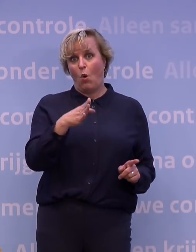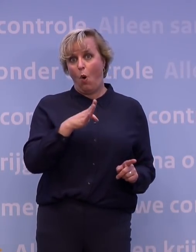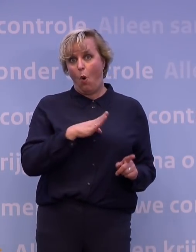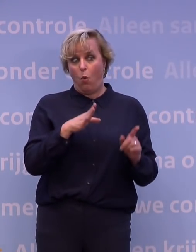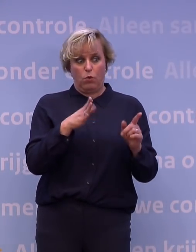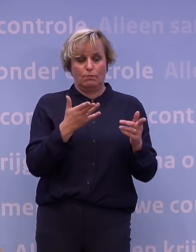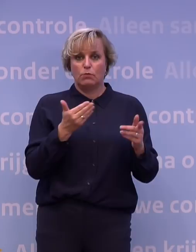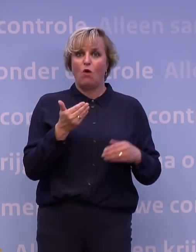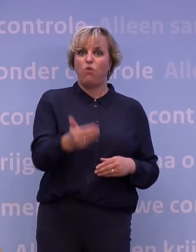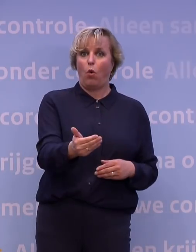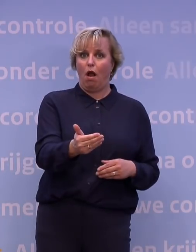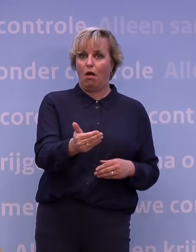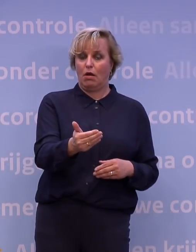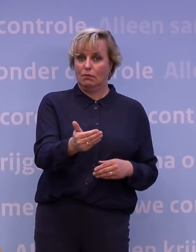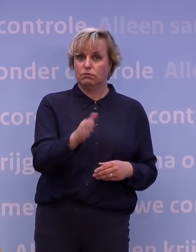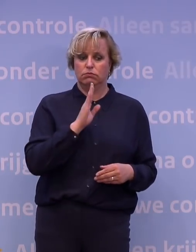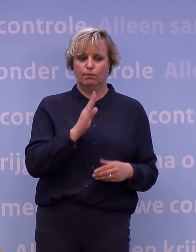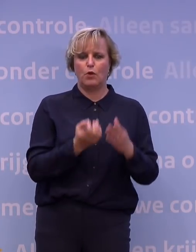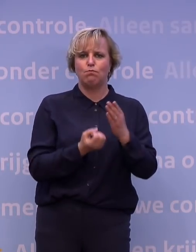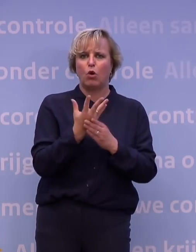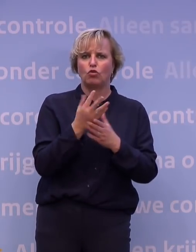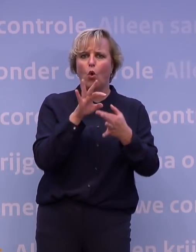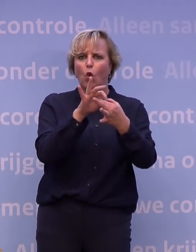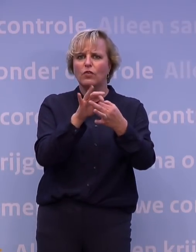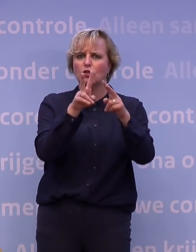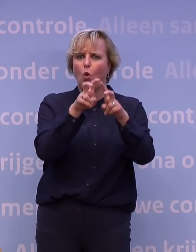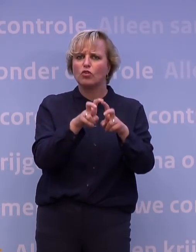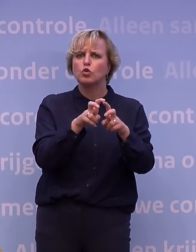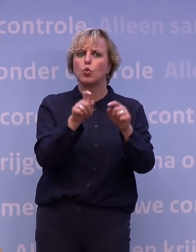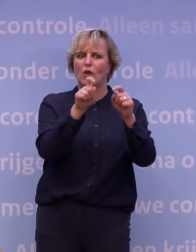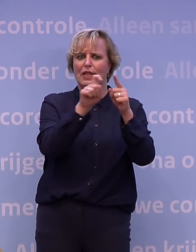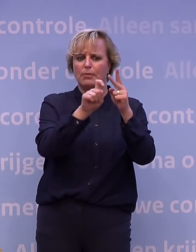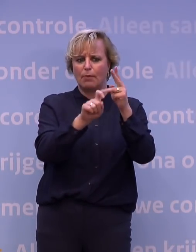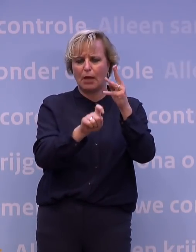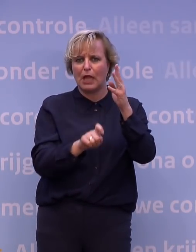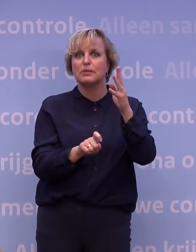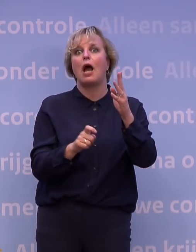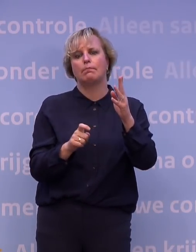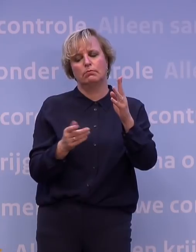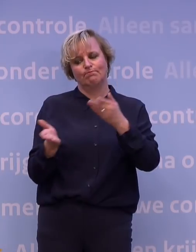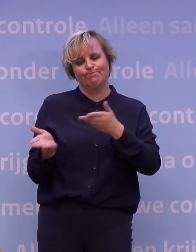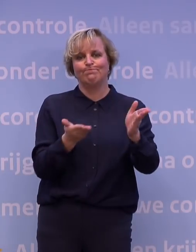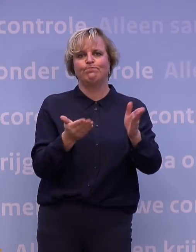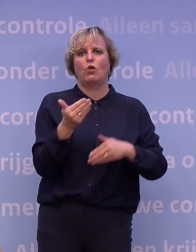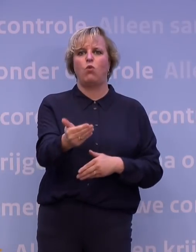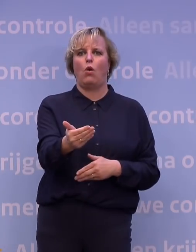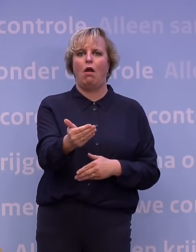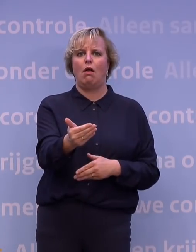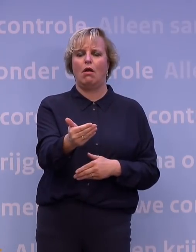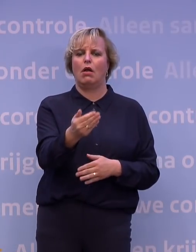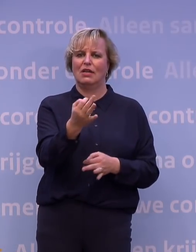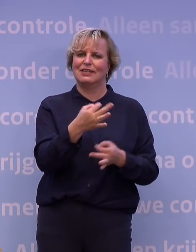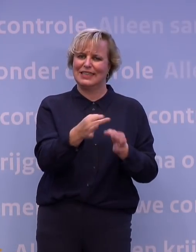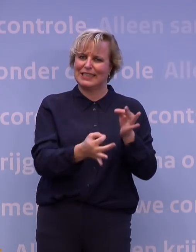voor mensen die bijvoorbeeld uit bron- en contactonderzoek naar voren komen of uit die app naar voren komen. Dat zijn allemaal keuzes die nog gemaakt kunnen worden. Maar de basis is,